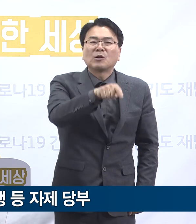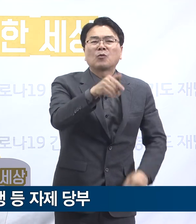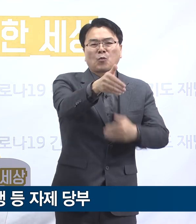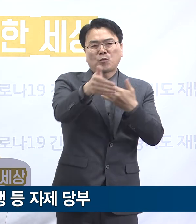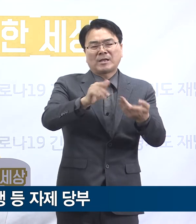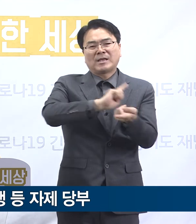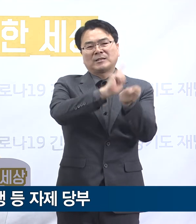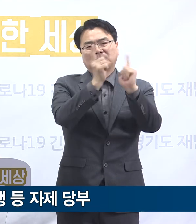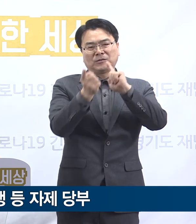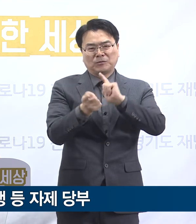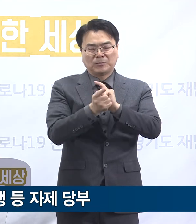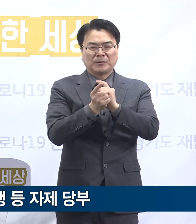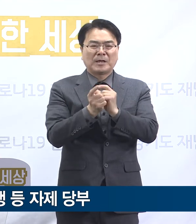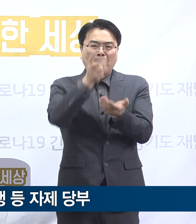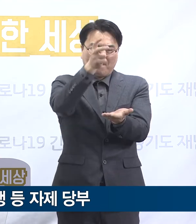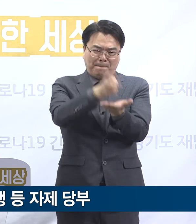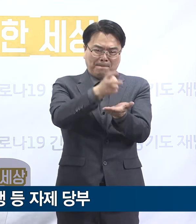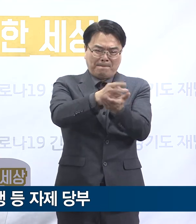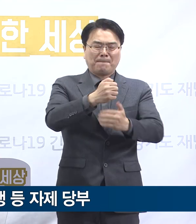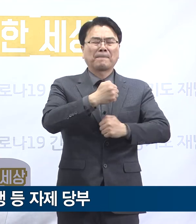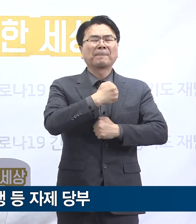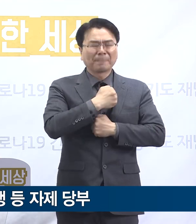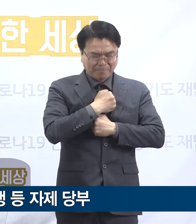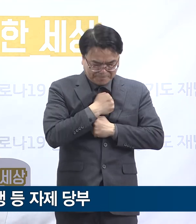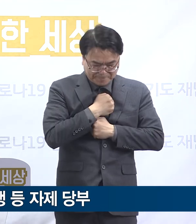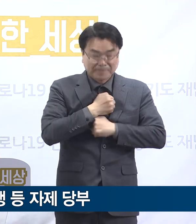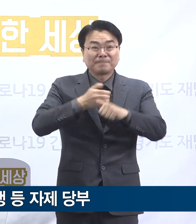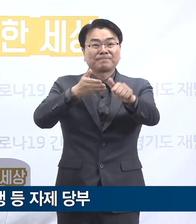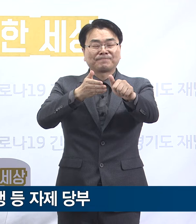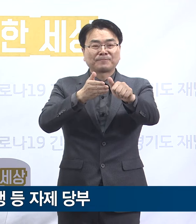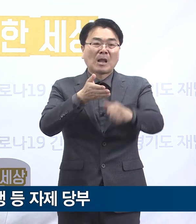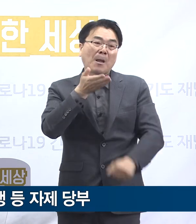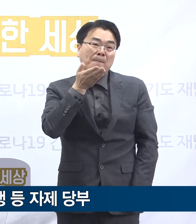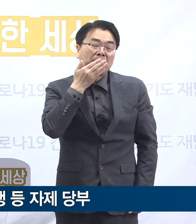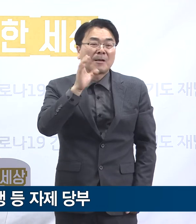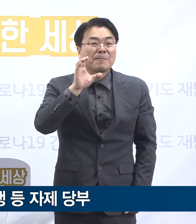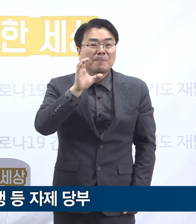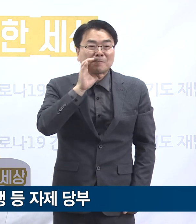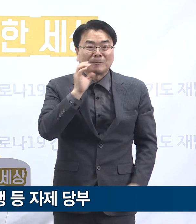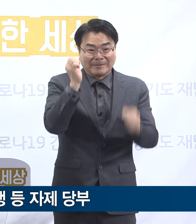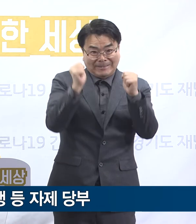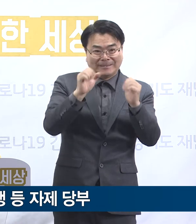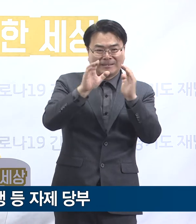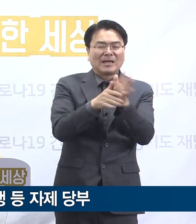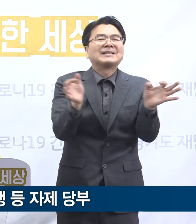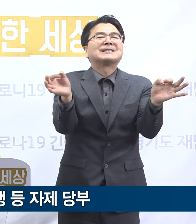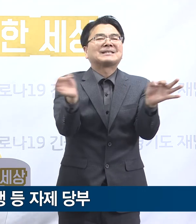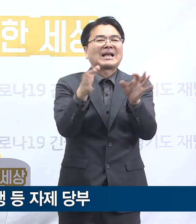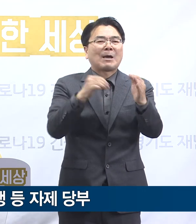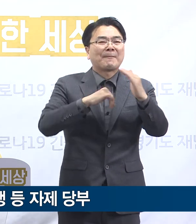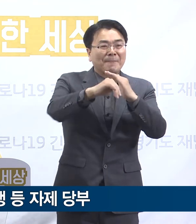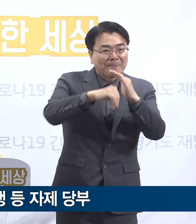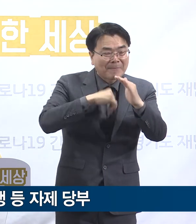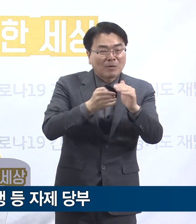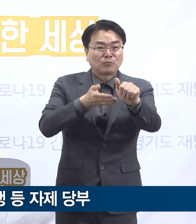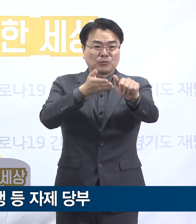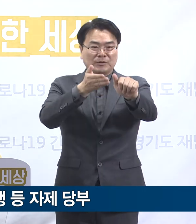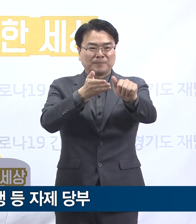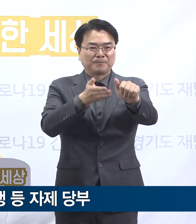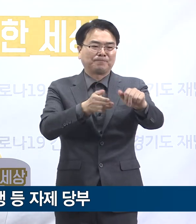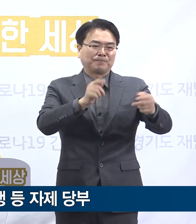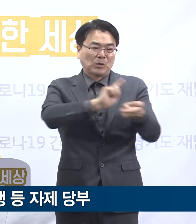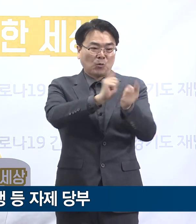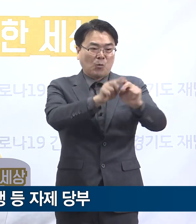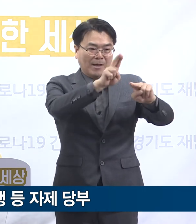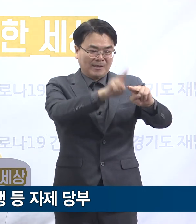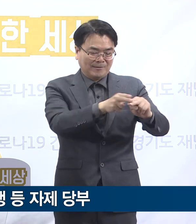생활방역 7천 준수를 당부드립니다. 식당, 카페 등에 머무르는 시간을 최소화해 주시고 탁자 사이